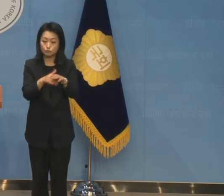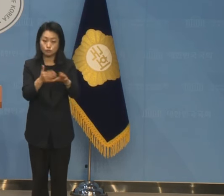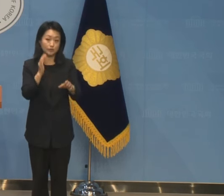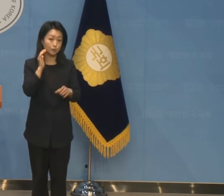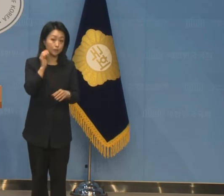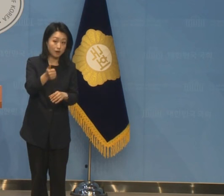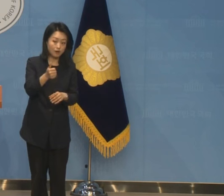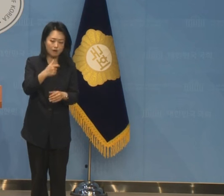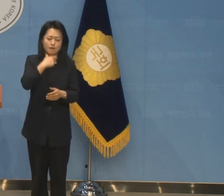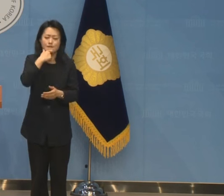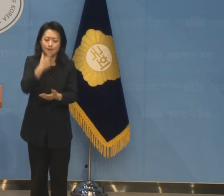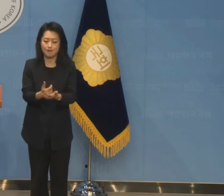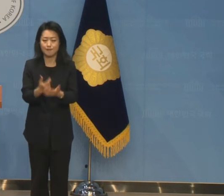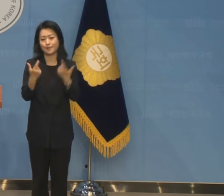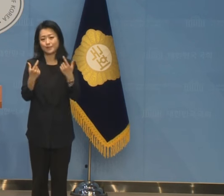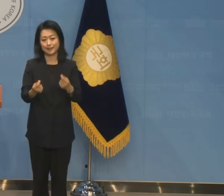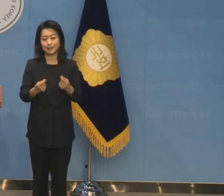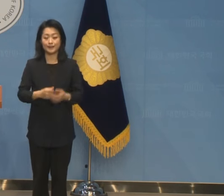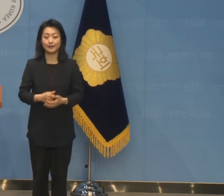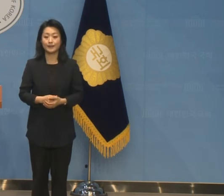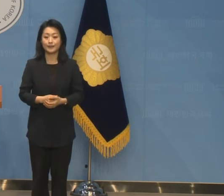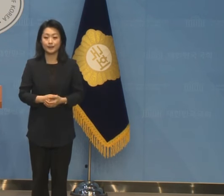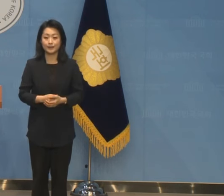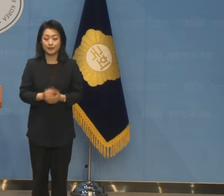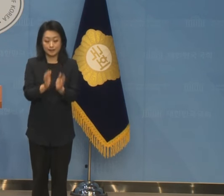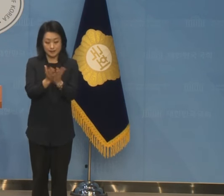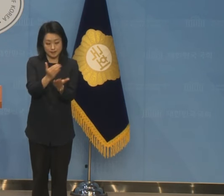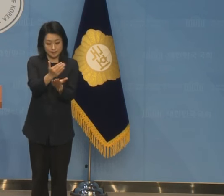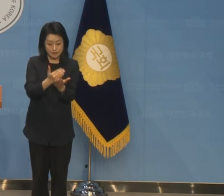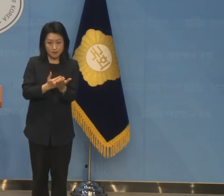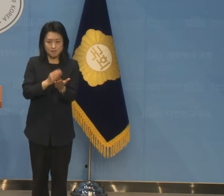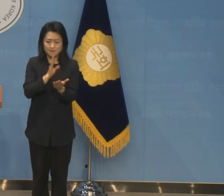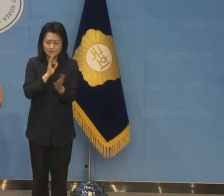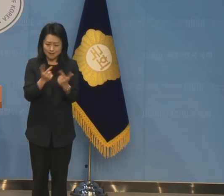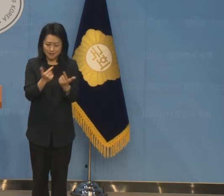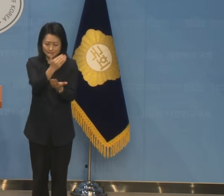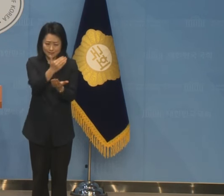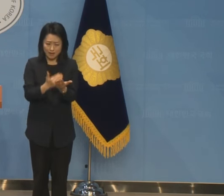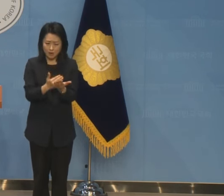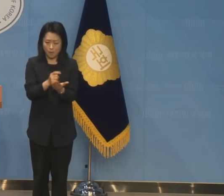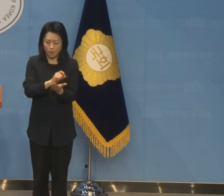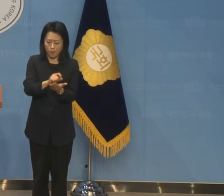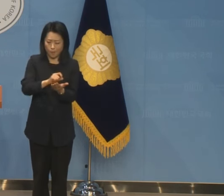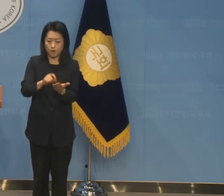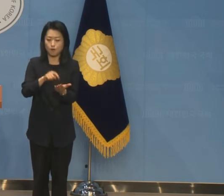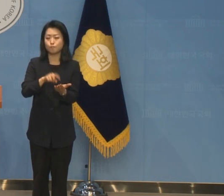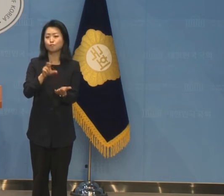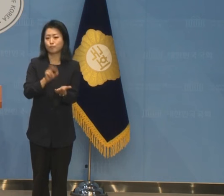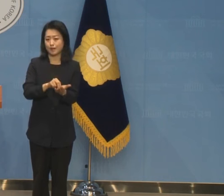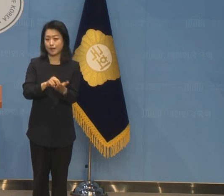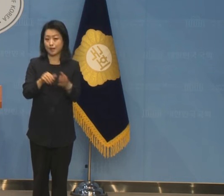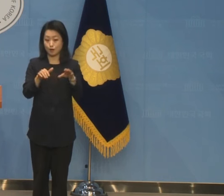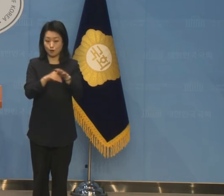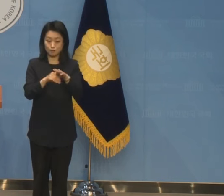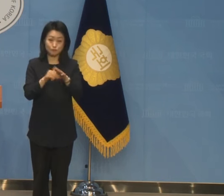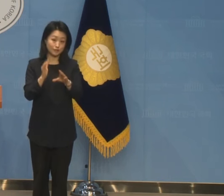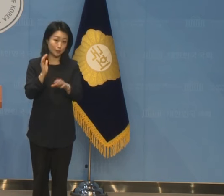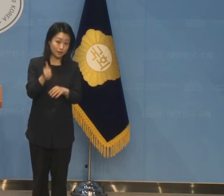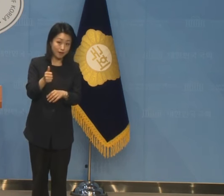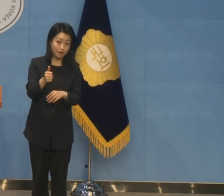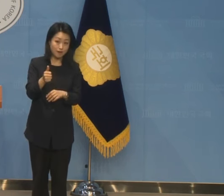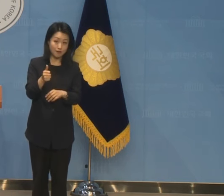속은 것입니다. 회고록에 사실이 아닌 내용을 버젓이 적은 것을 보면 문 전 대통령조차